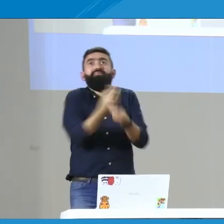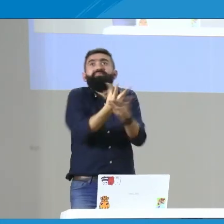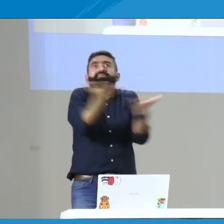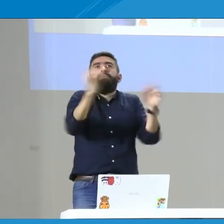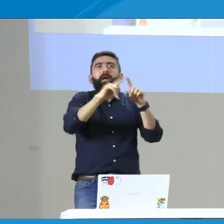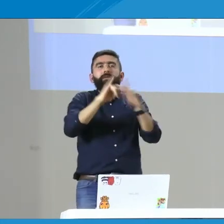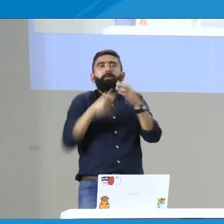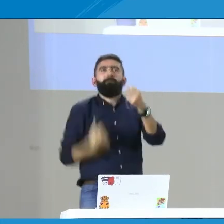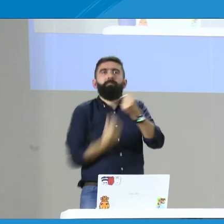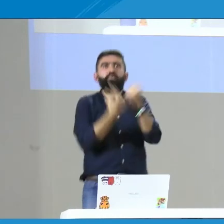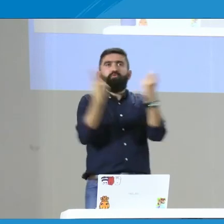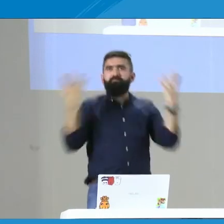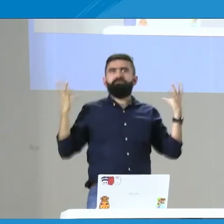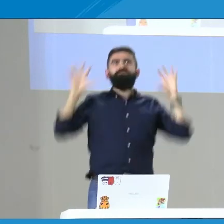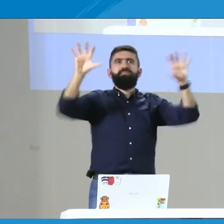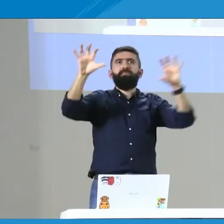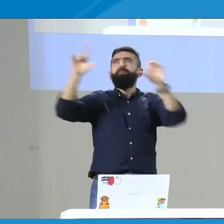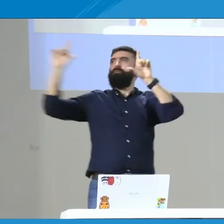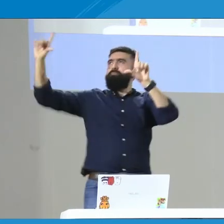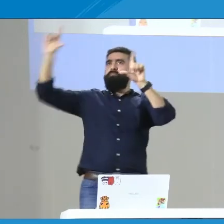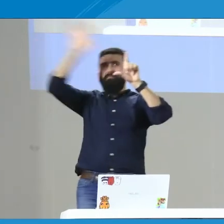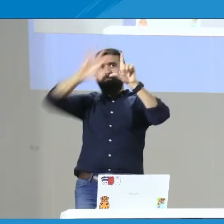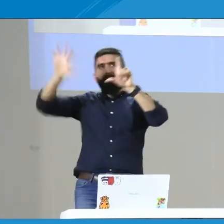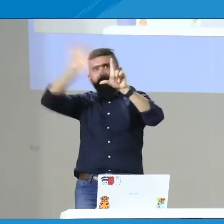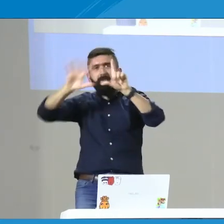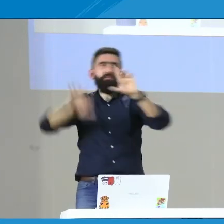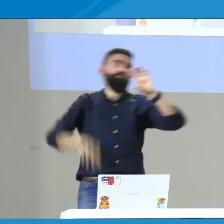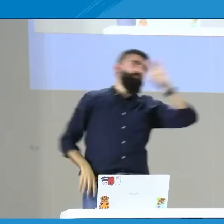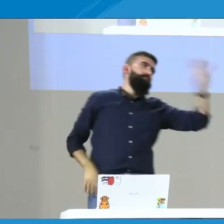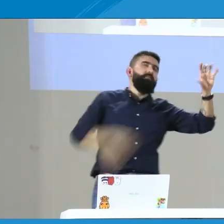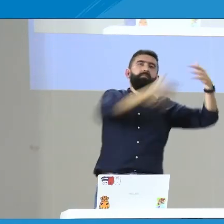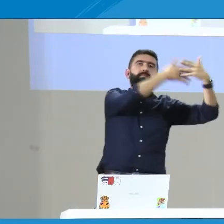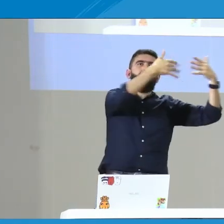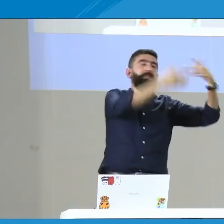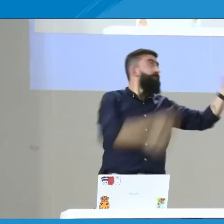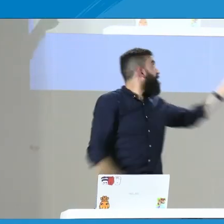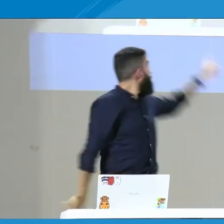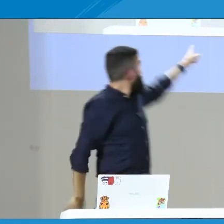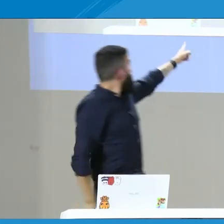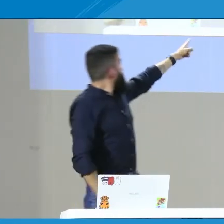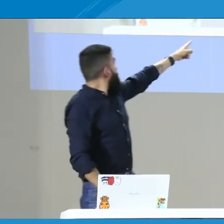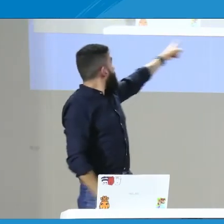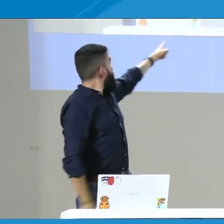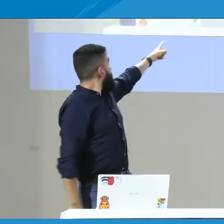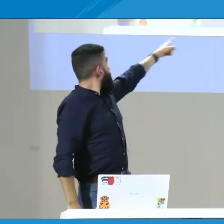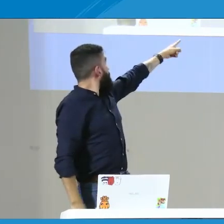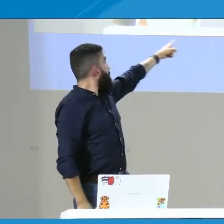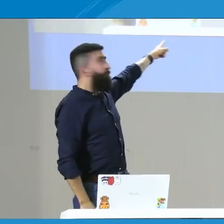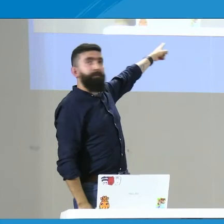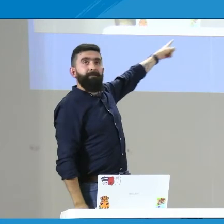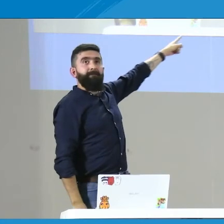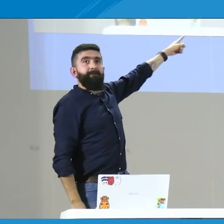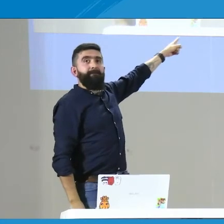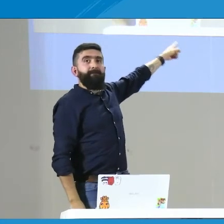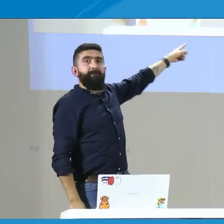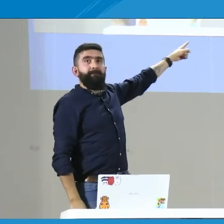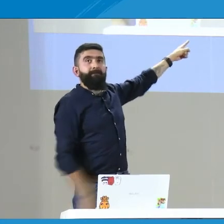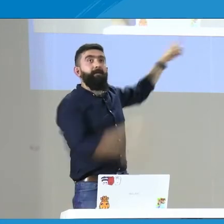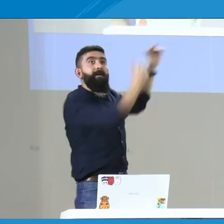ser usuario de la lengua de señas, puede ser usuario del español escrito, puede ser usuario de la parte oral, todos estos sistemas están aquí incluidos para que puedan responder la encuesta.